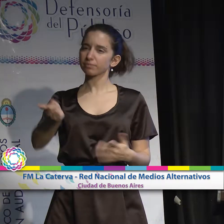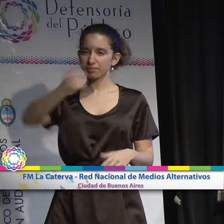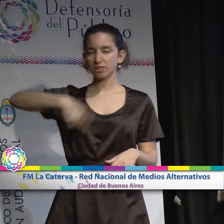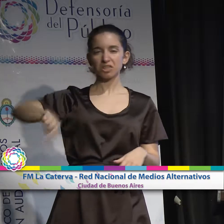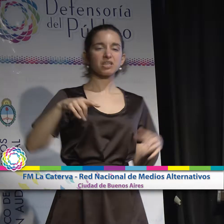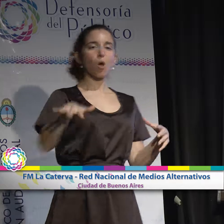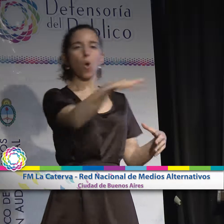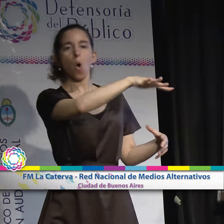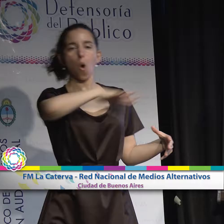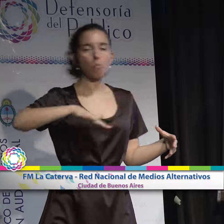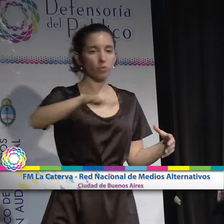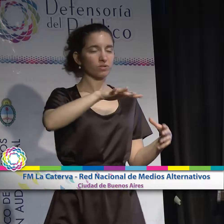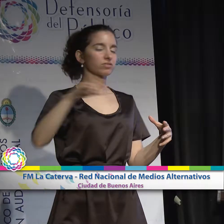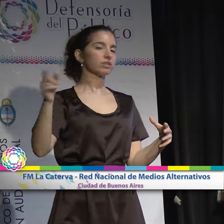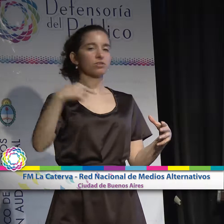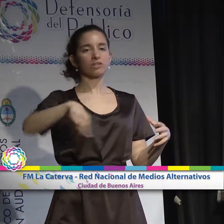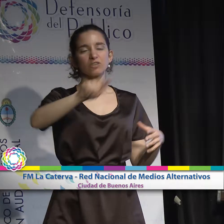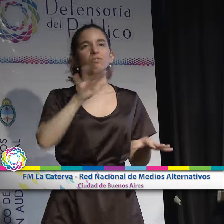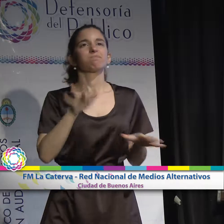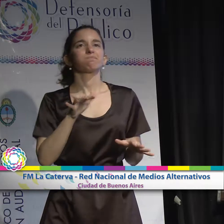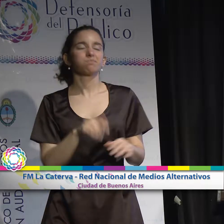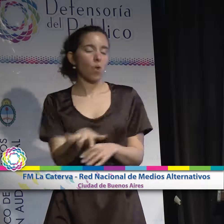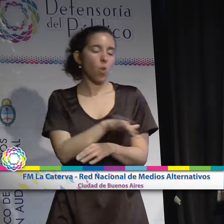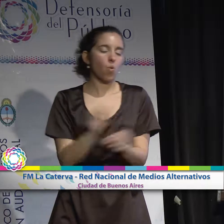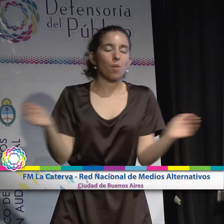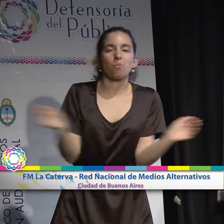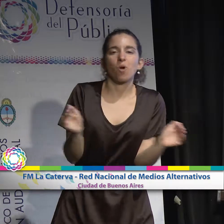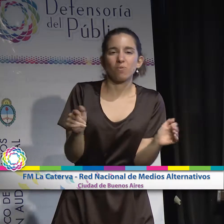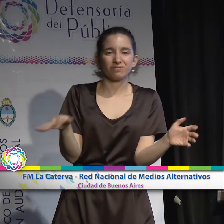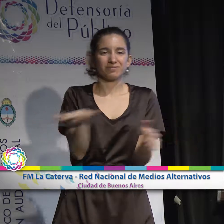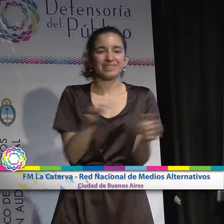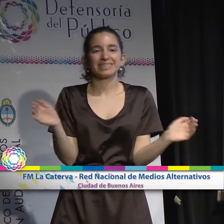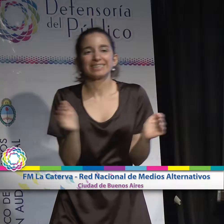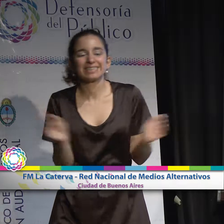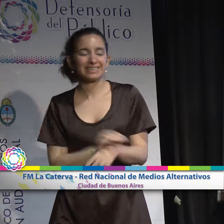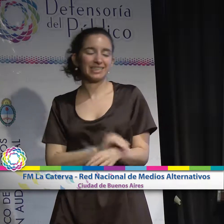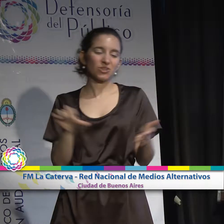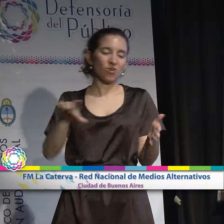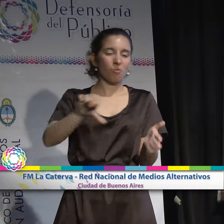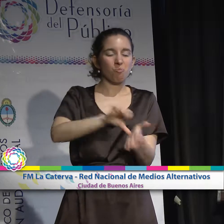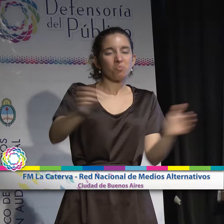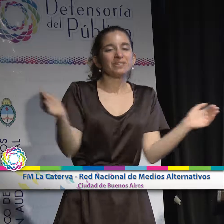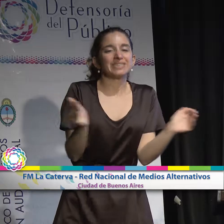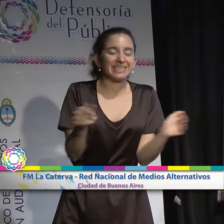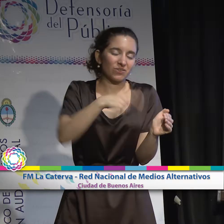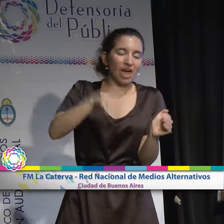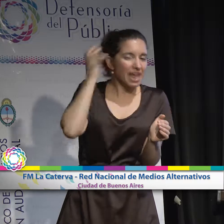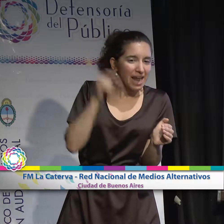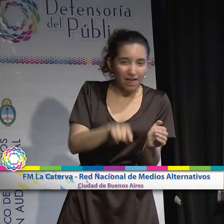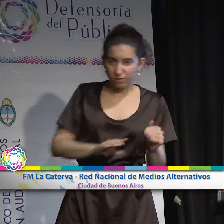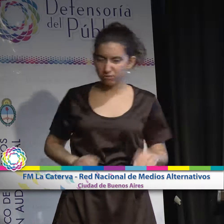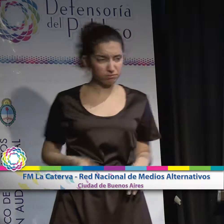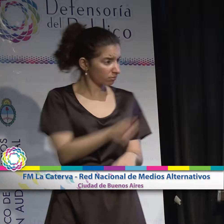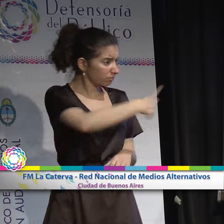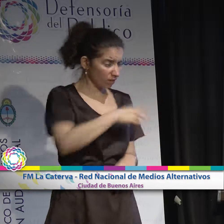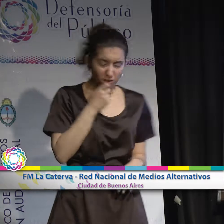populares, no existimos solamente en territorios de baja densidad poblacional, como medios locales y pequeños. Nosotros y nosotras somos un